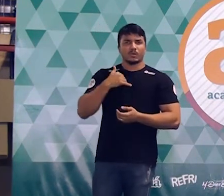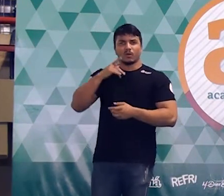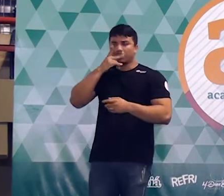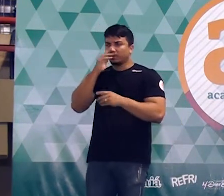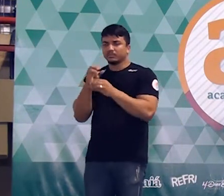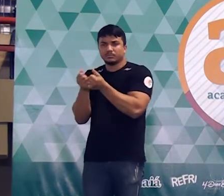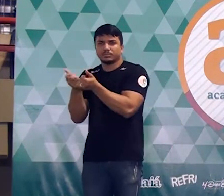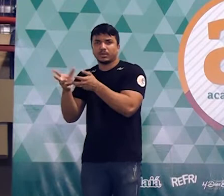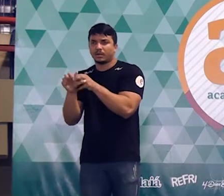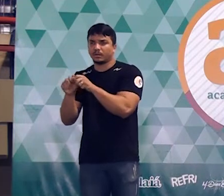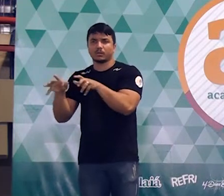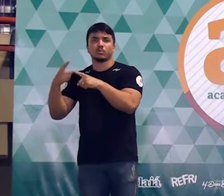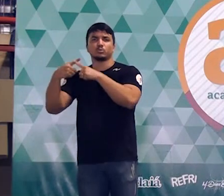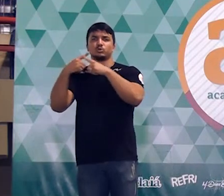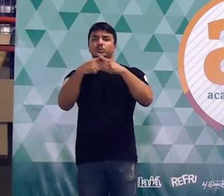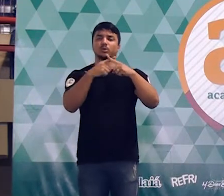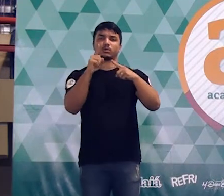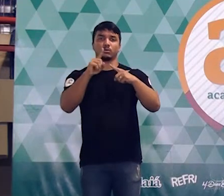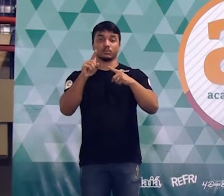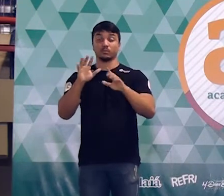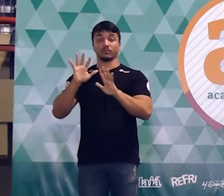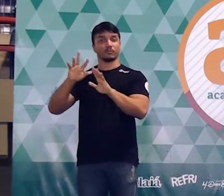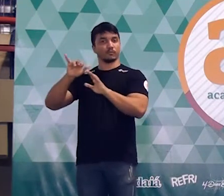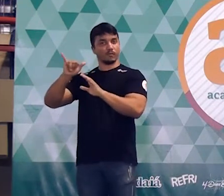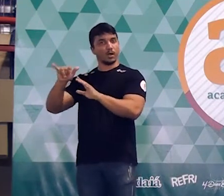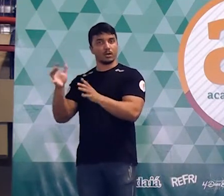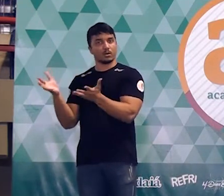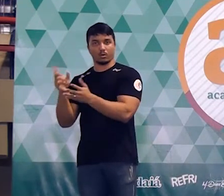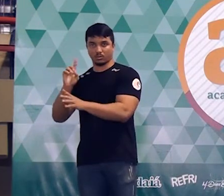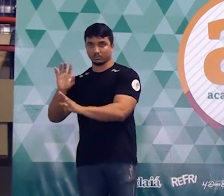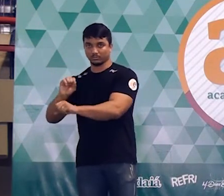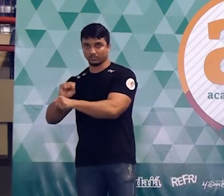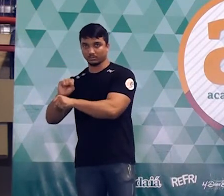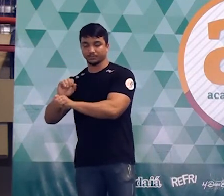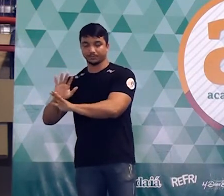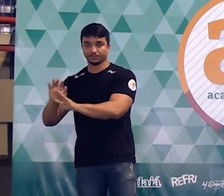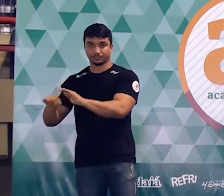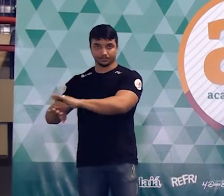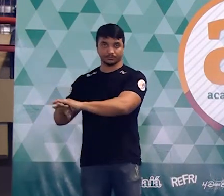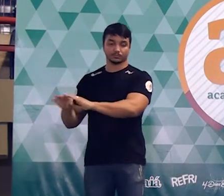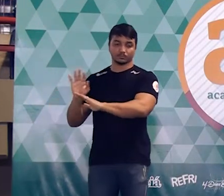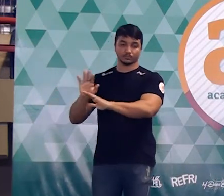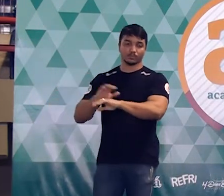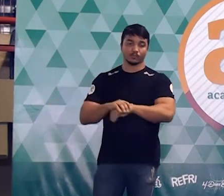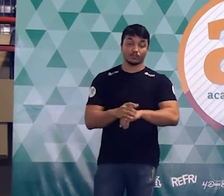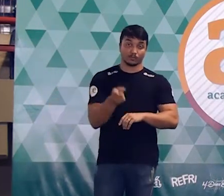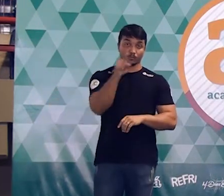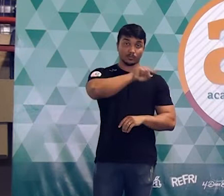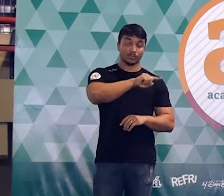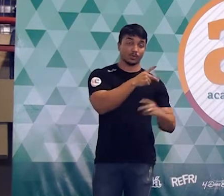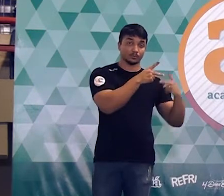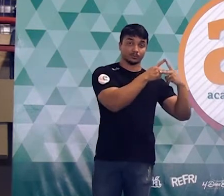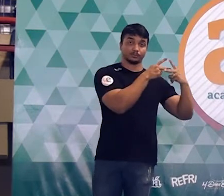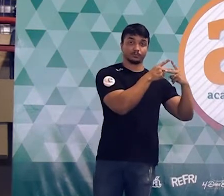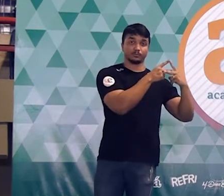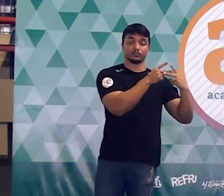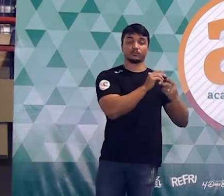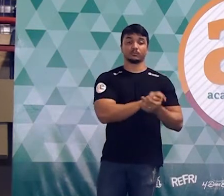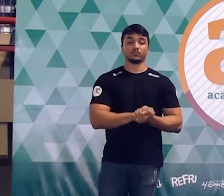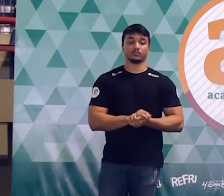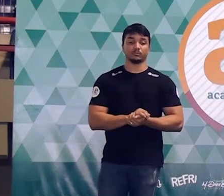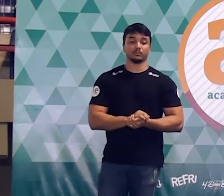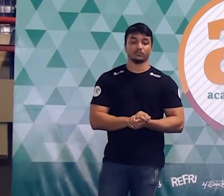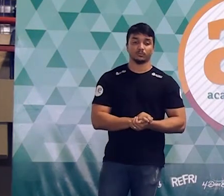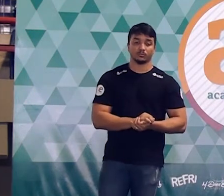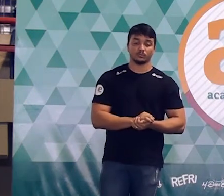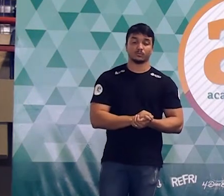vai distribuir, tu não vai sair multiplicando? Vou, mas não agora. Vamos deixar assim, X vezes X mais 7. Muito bem, vamos voltar agora para a figura